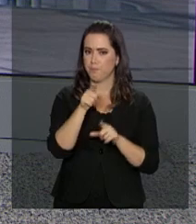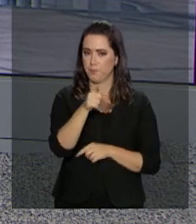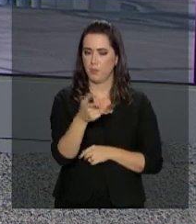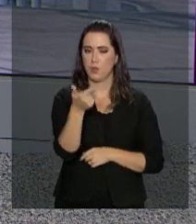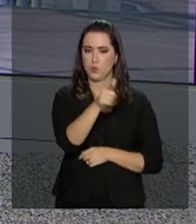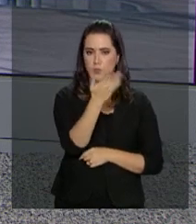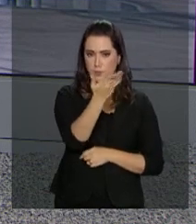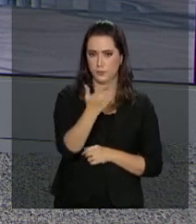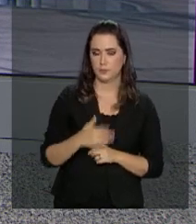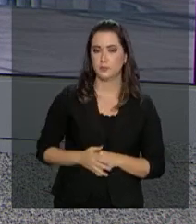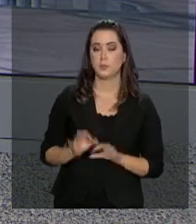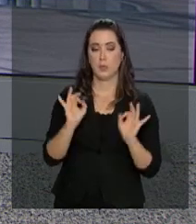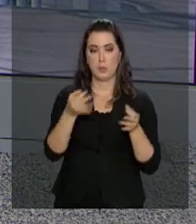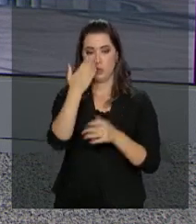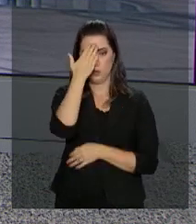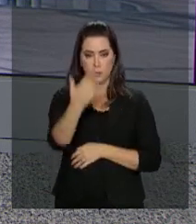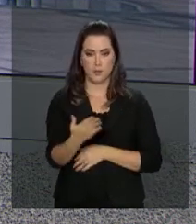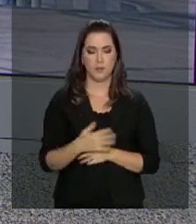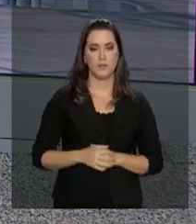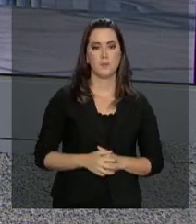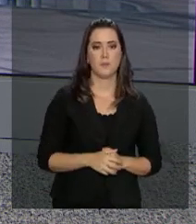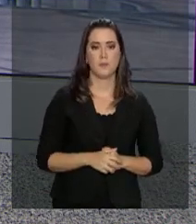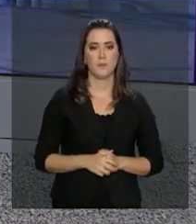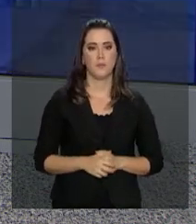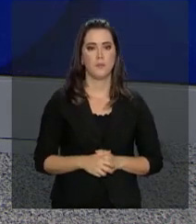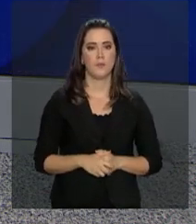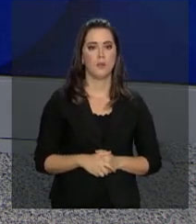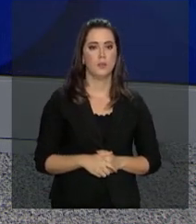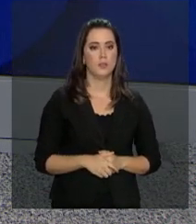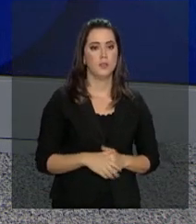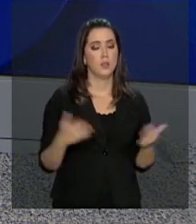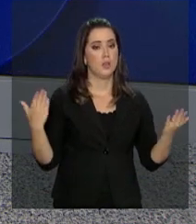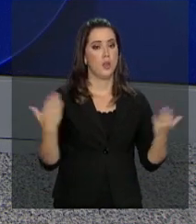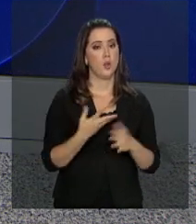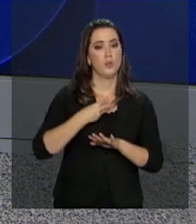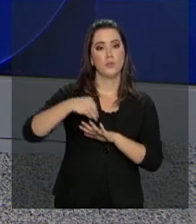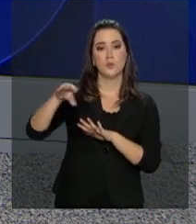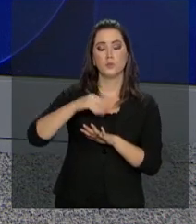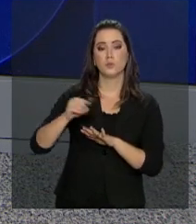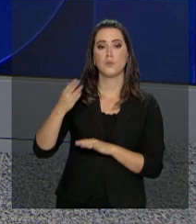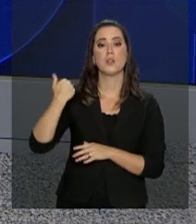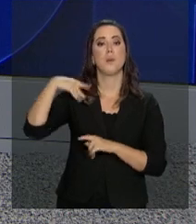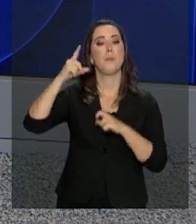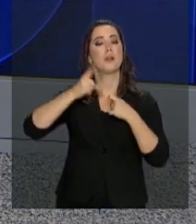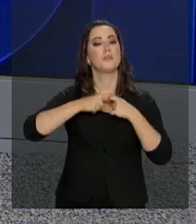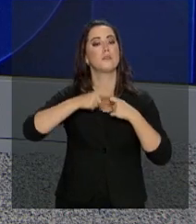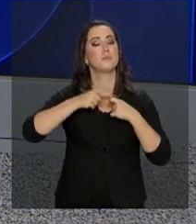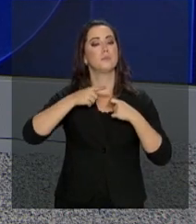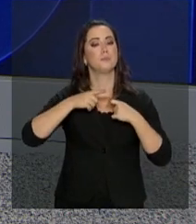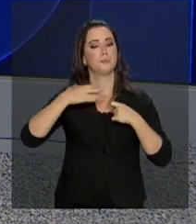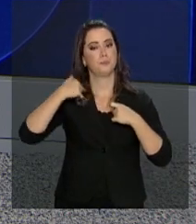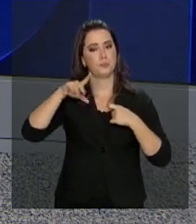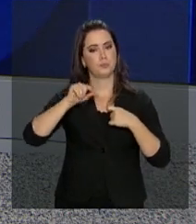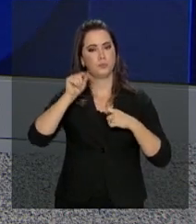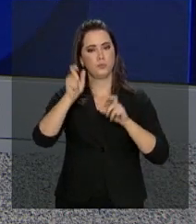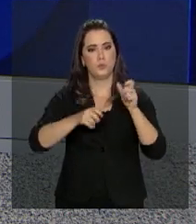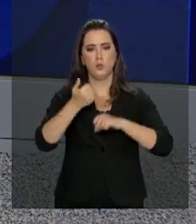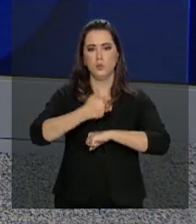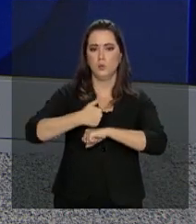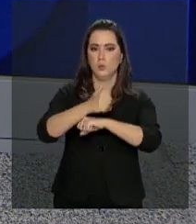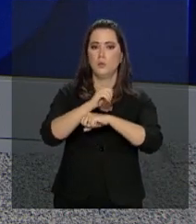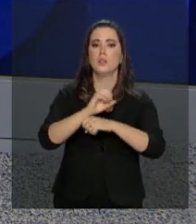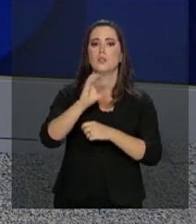Obrigada, Daniela, pelas informações. E agora uma informação sobre o Mais Médicos. Os profissionais com